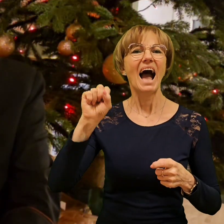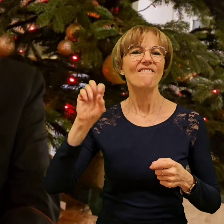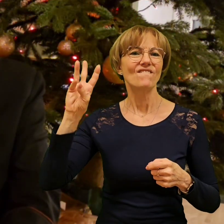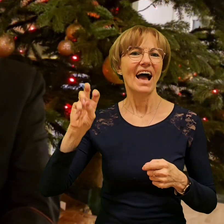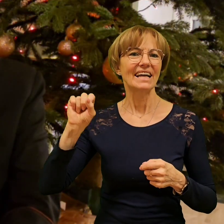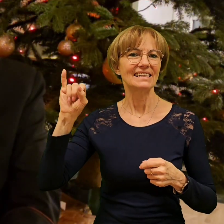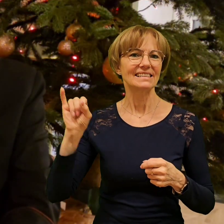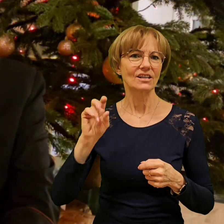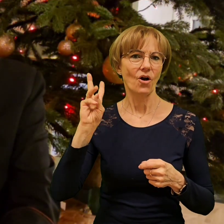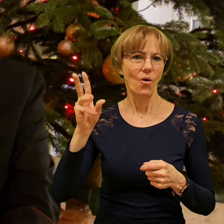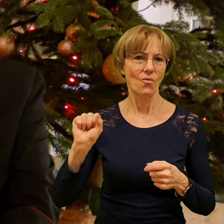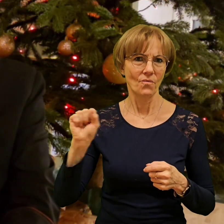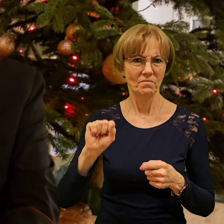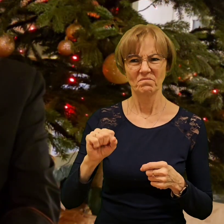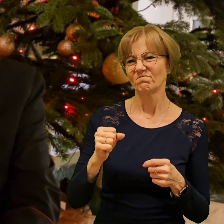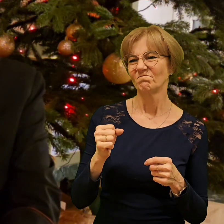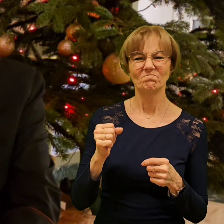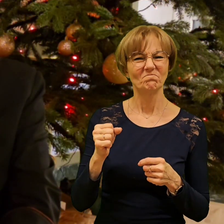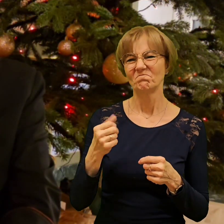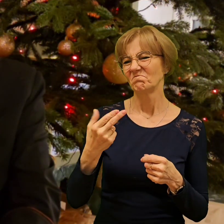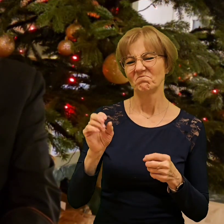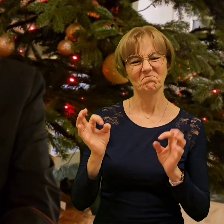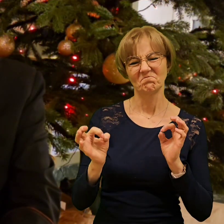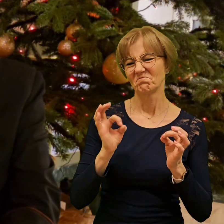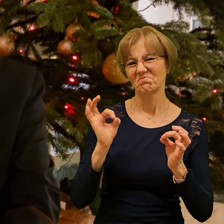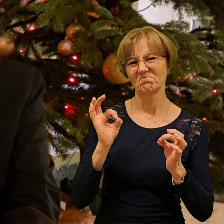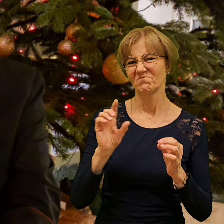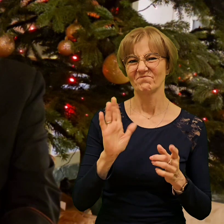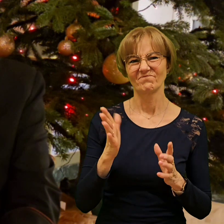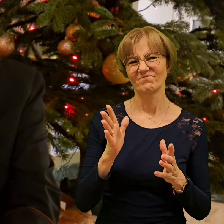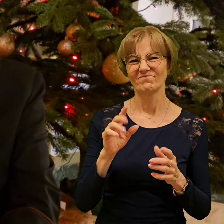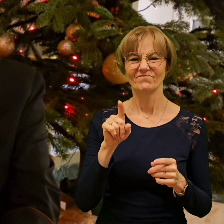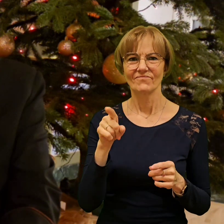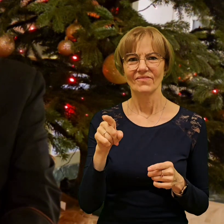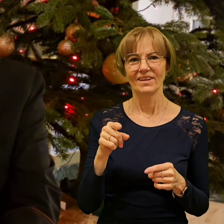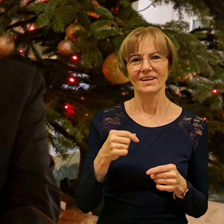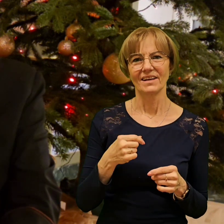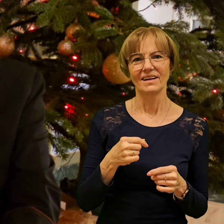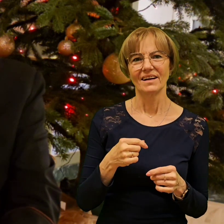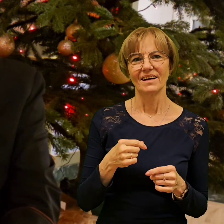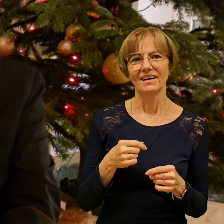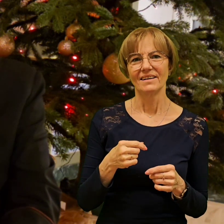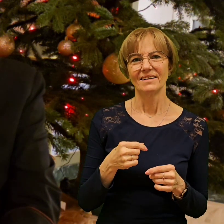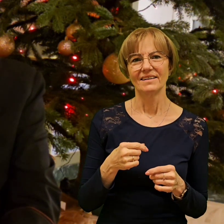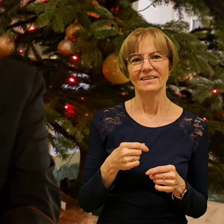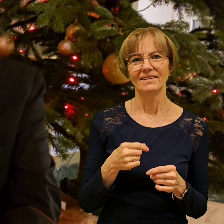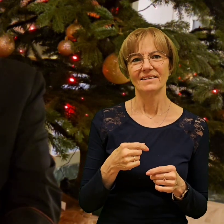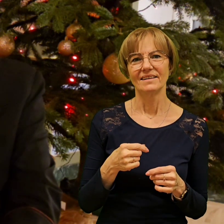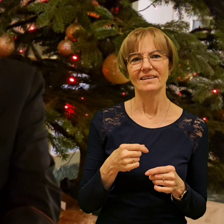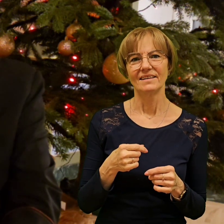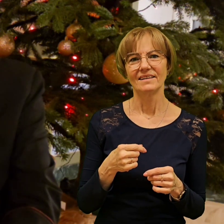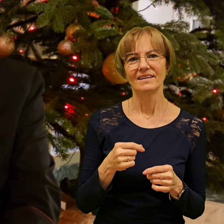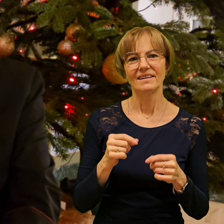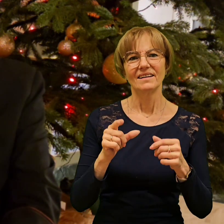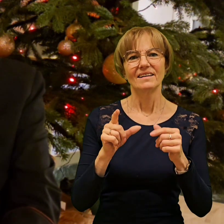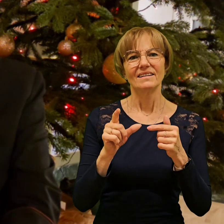że ja wolę Margeritę zwykłą, ale to też musi być dobrze